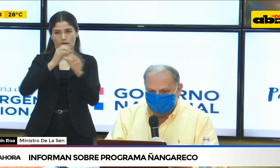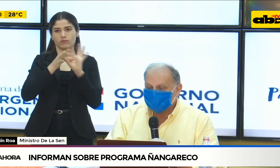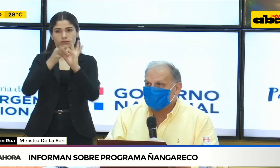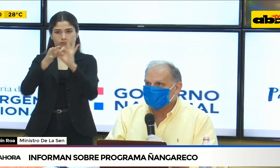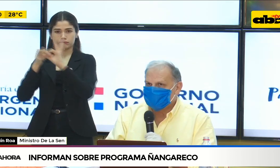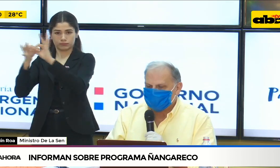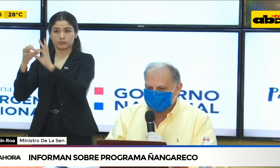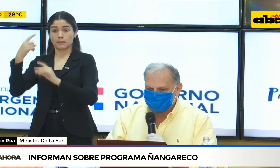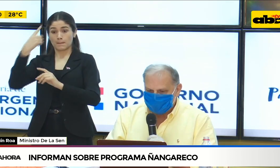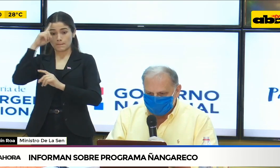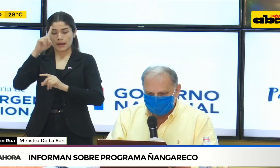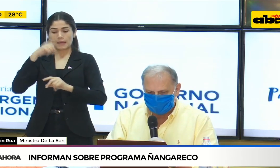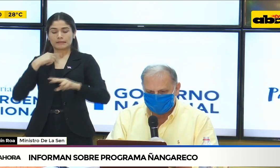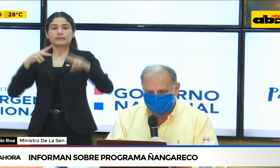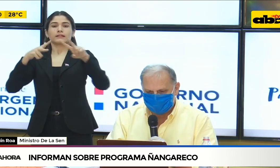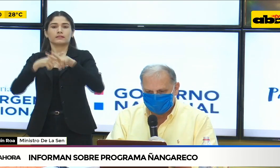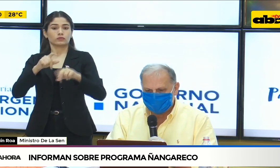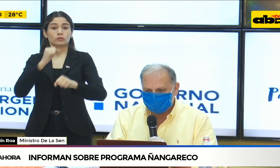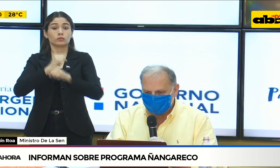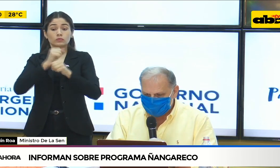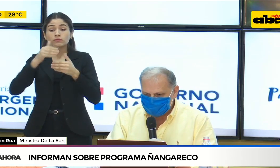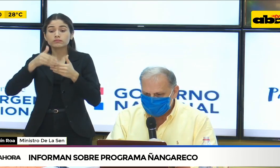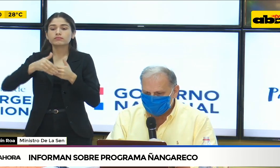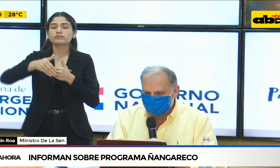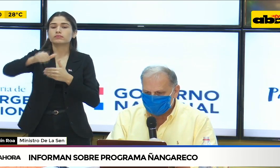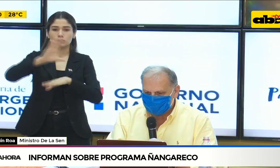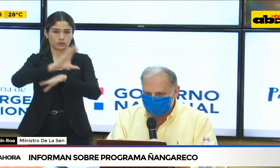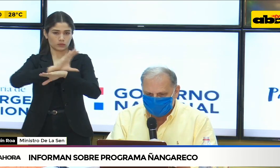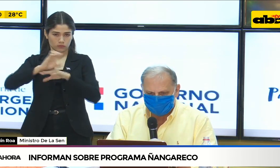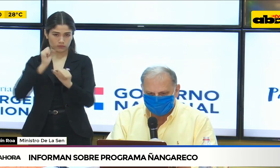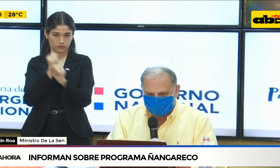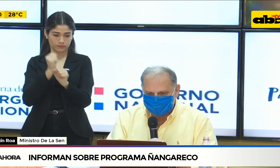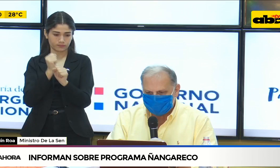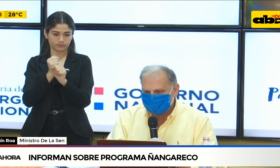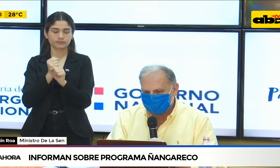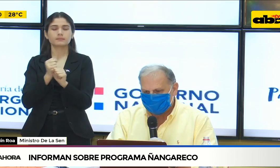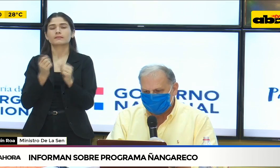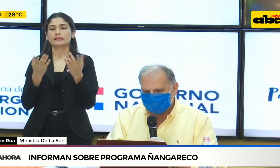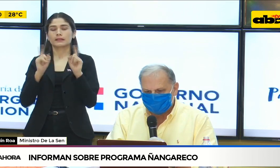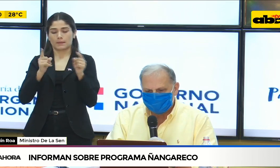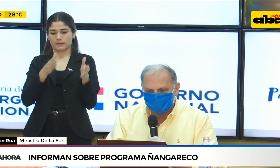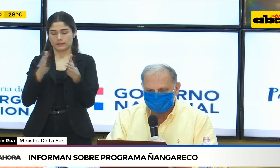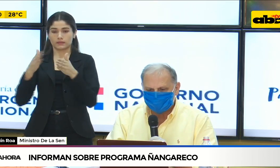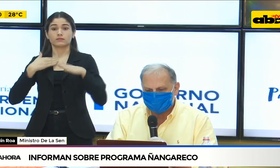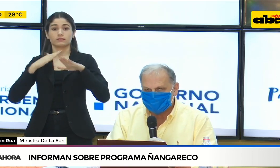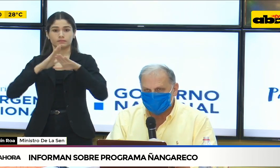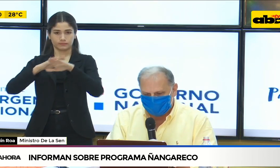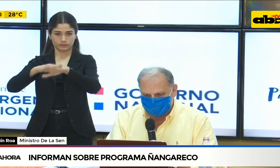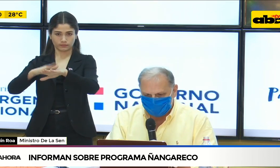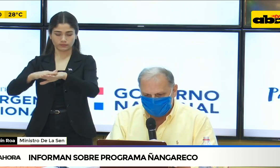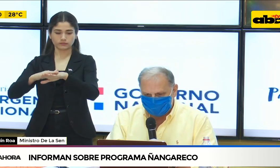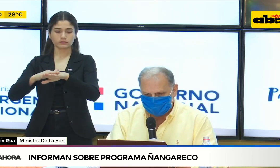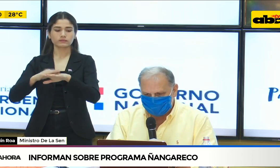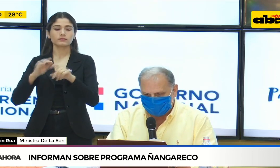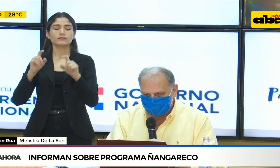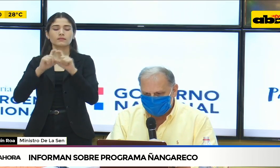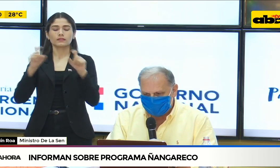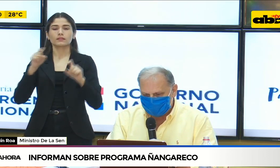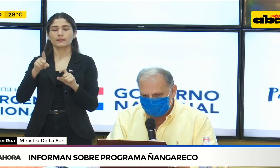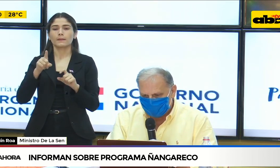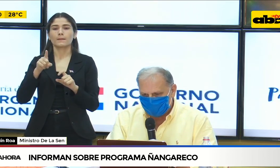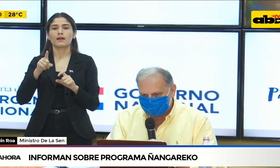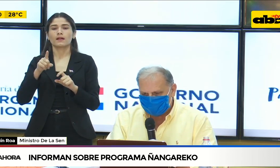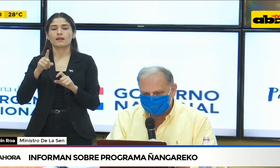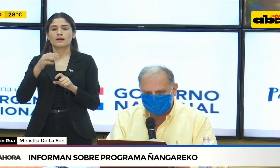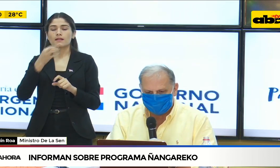Debo anunciar también que hemos decidido prorrogar la fecha de postulación al programa alimentario de